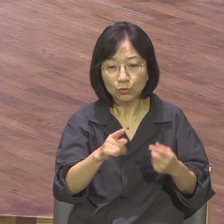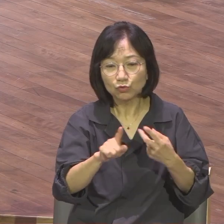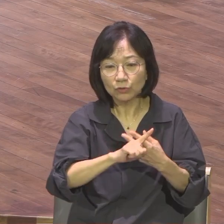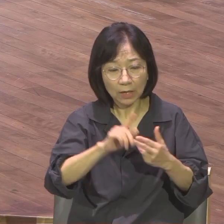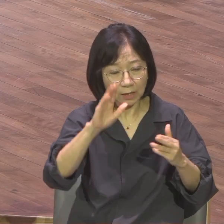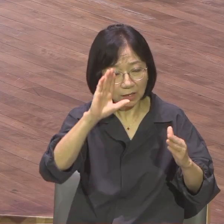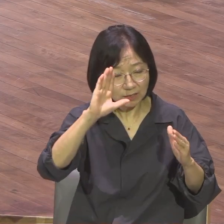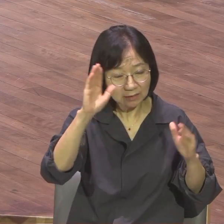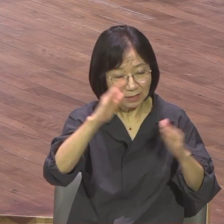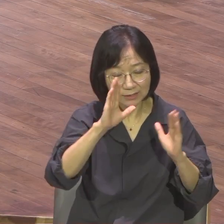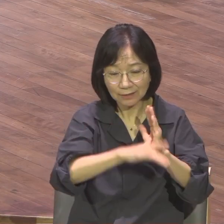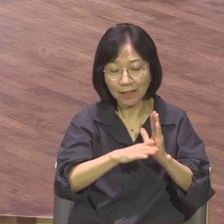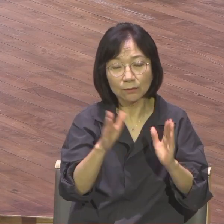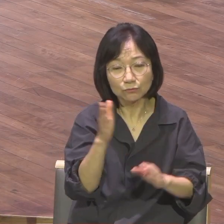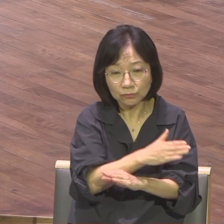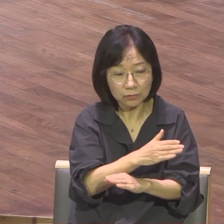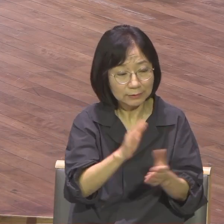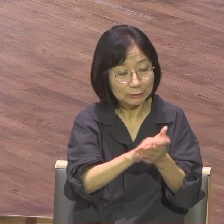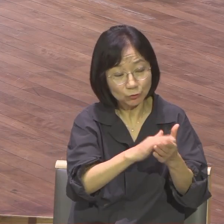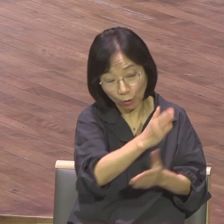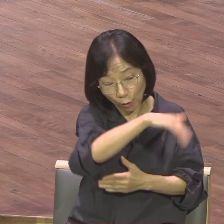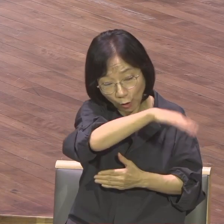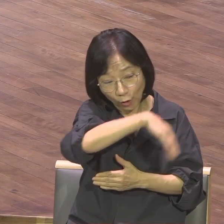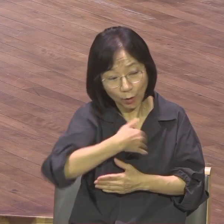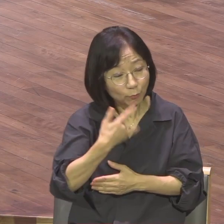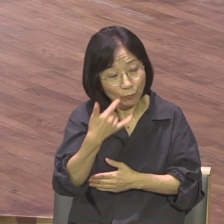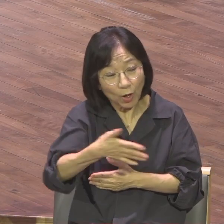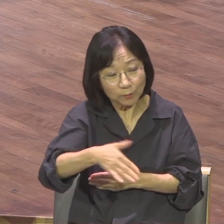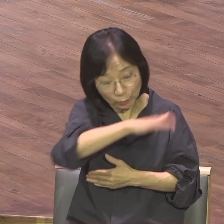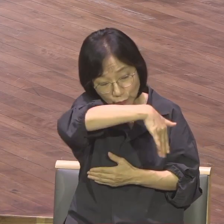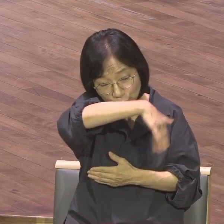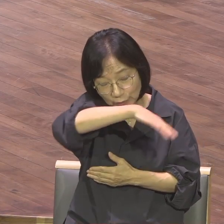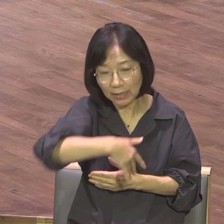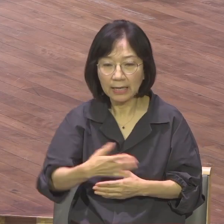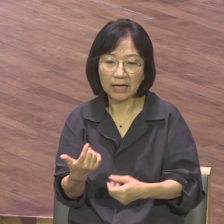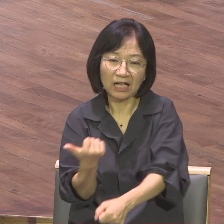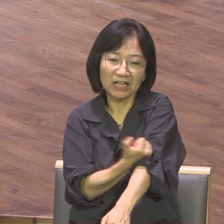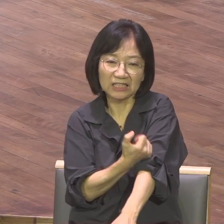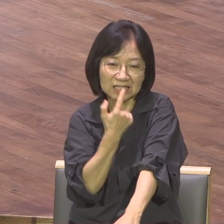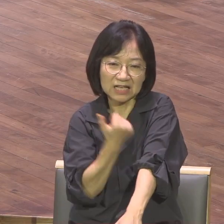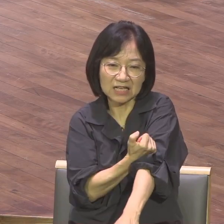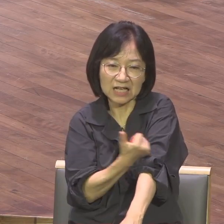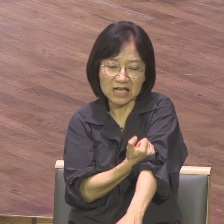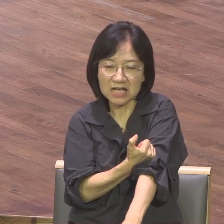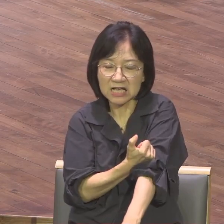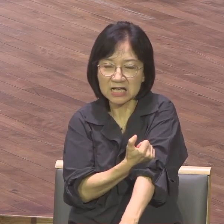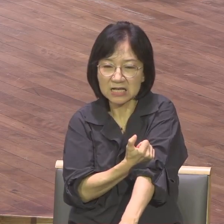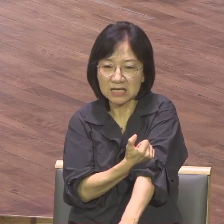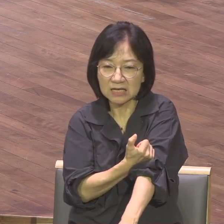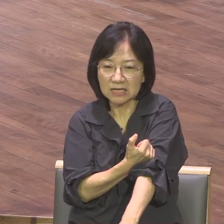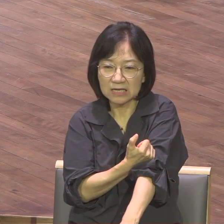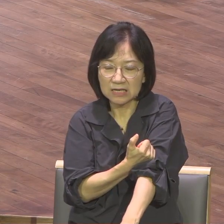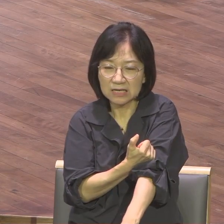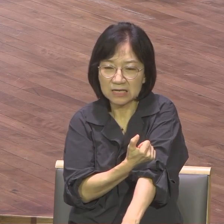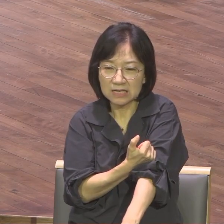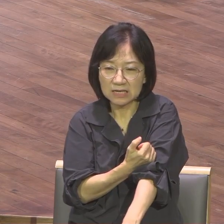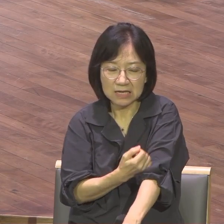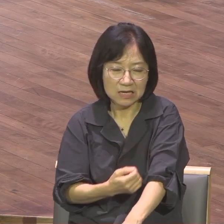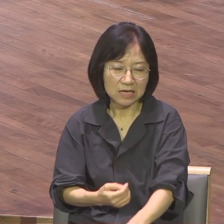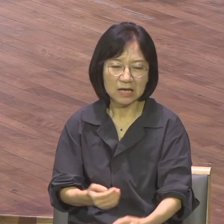아무리 얘기해도 마약 고쳐집니까? 뇌에 각인되어 있는데 결국 나중에 어떻게 했냐? 이 엄마가 FBI에다가 신고했습니다